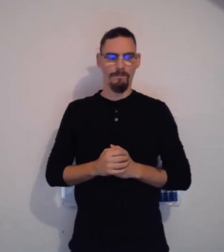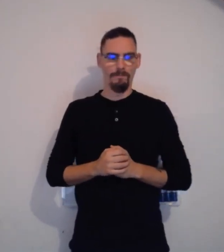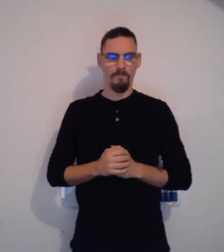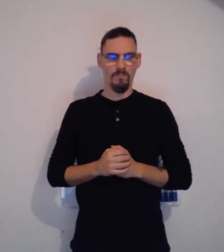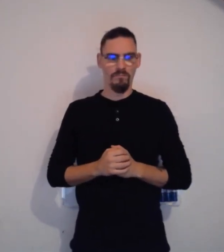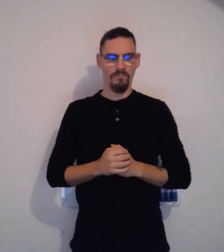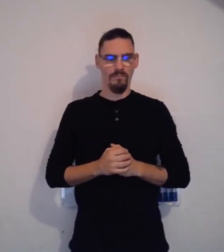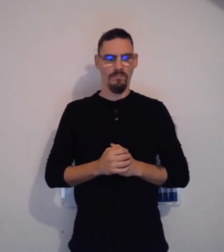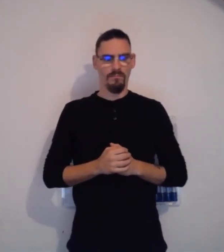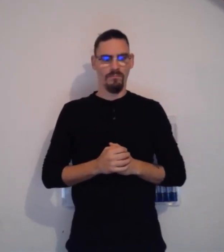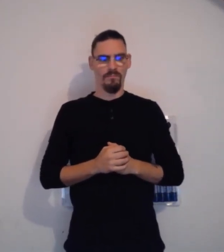et intercepter son regard.